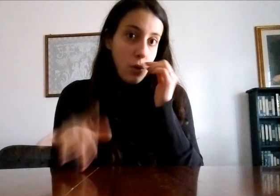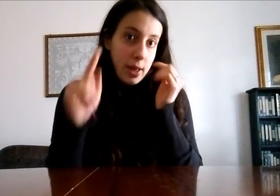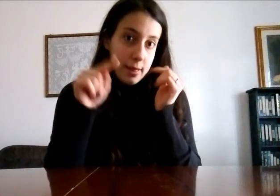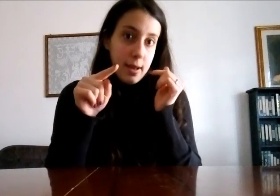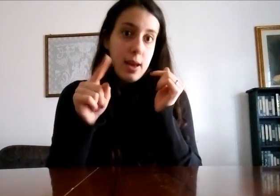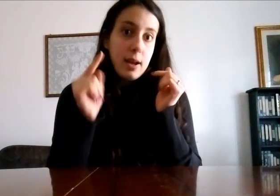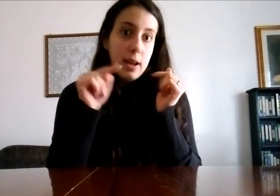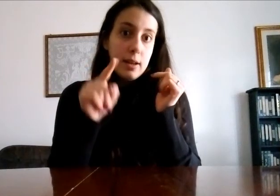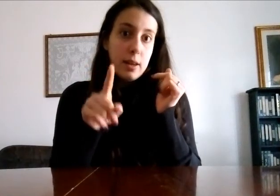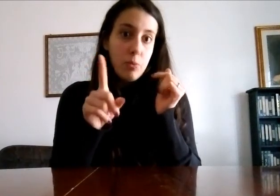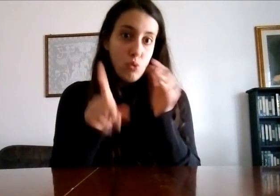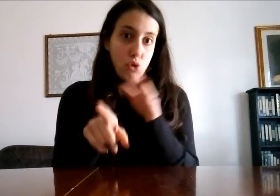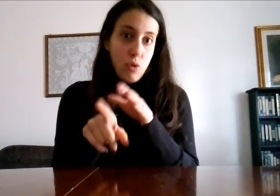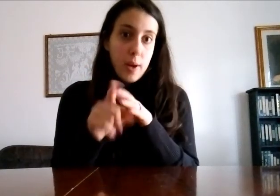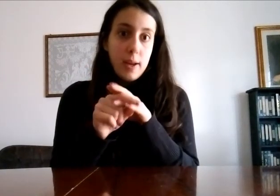questa è anche un'altra più giovane